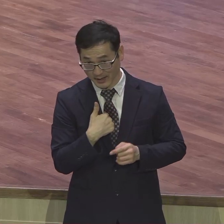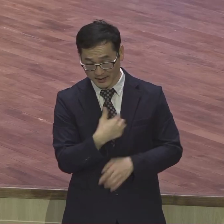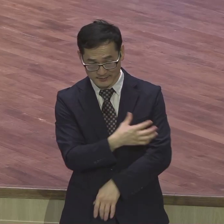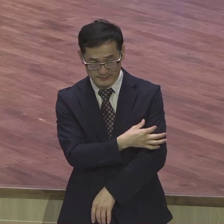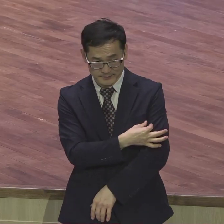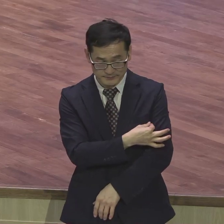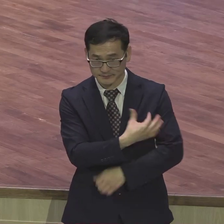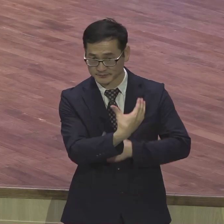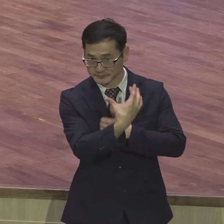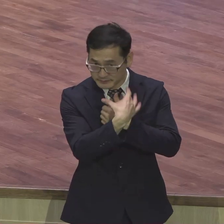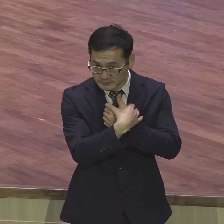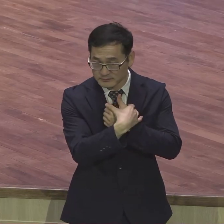18절입니다